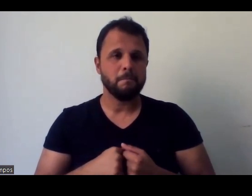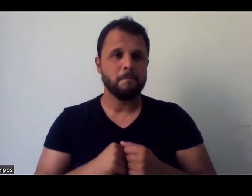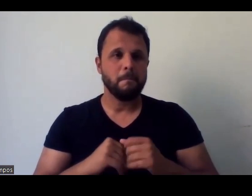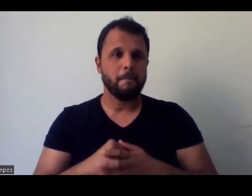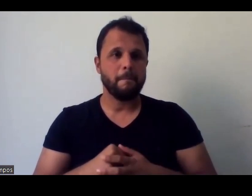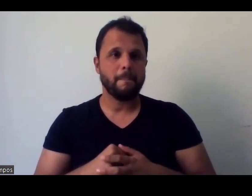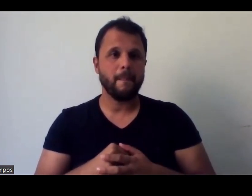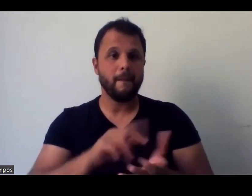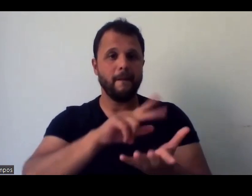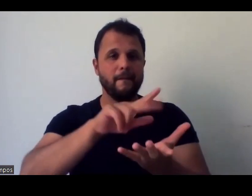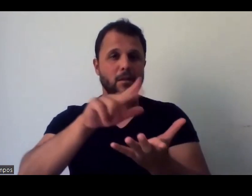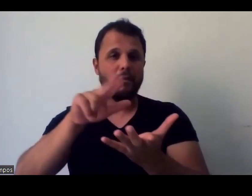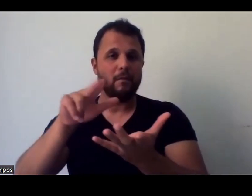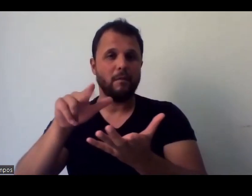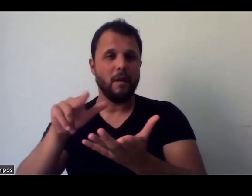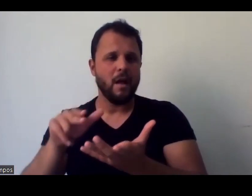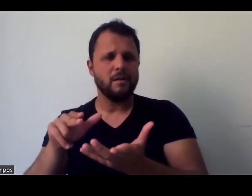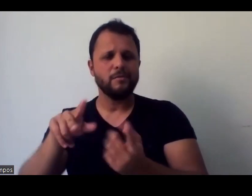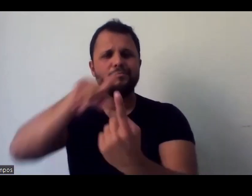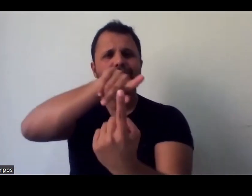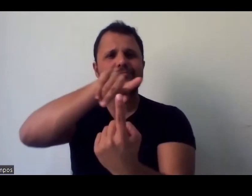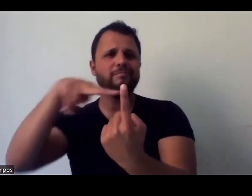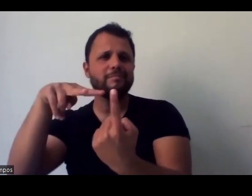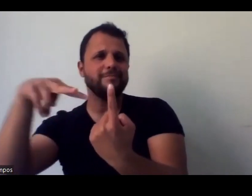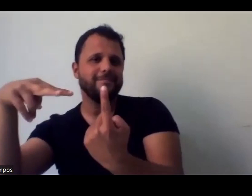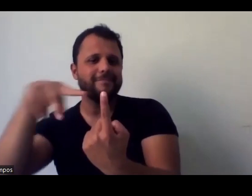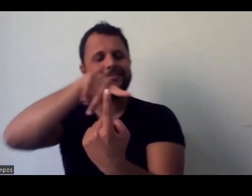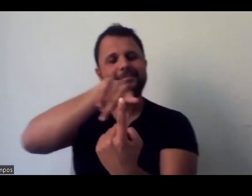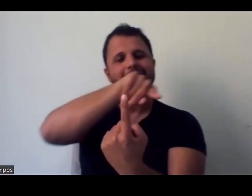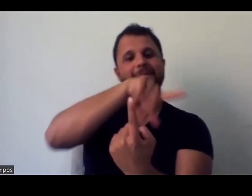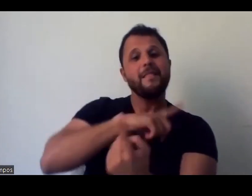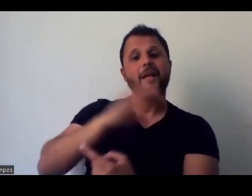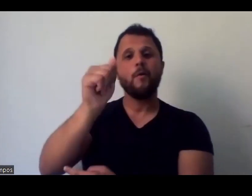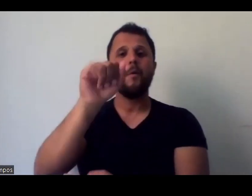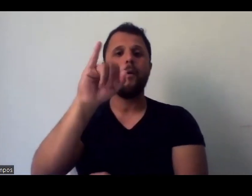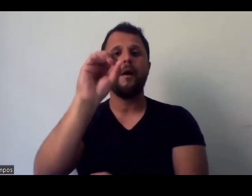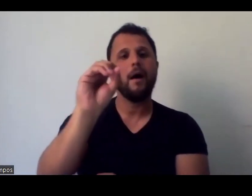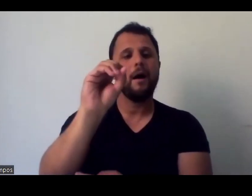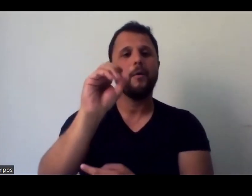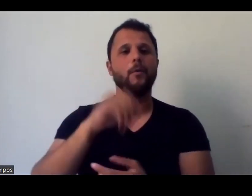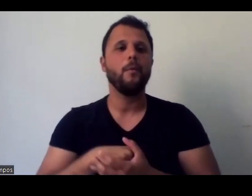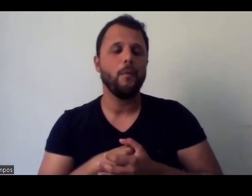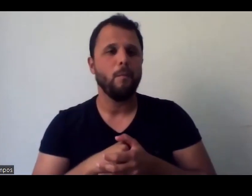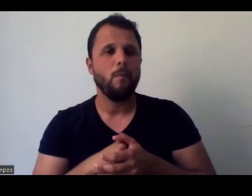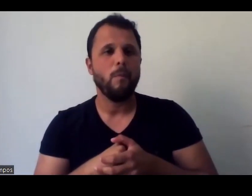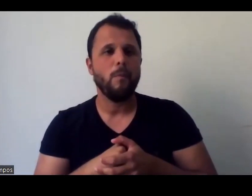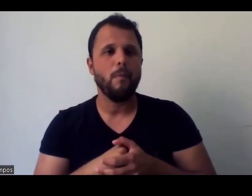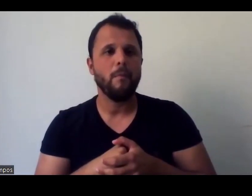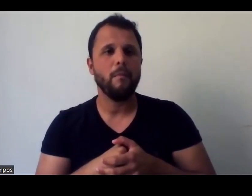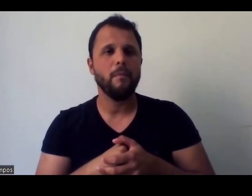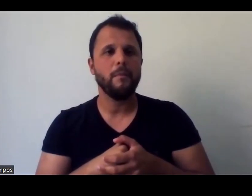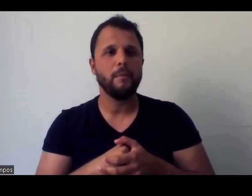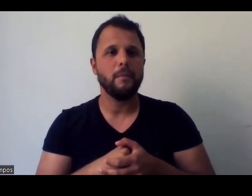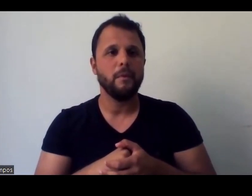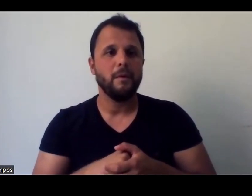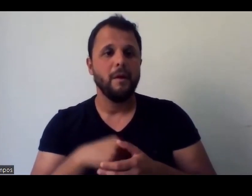vamos dizer assim, de vários pontos de vista, né, tem mais um aqui do Caio Vinícius Santos Soto, partindo dessa premissa